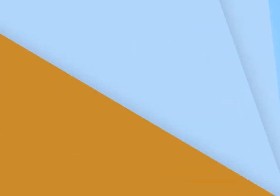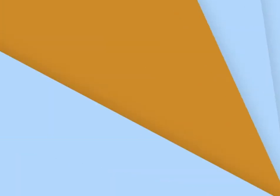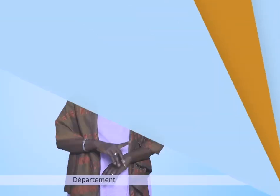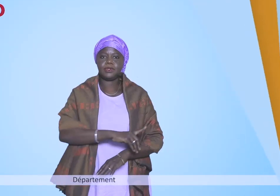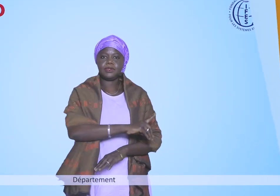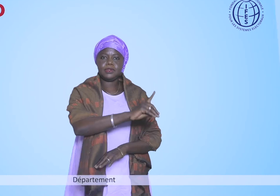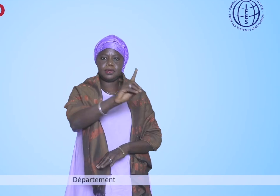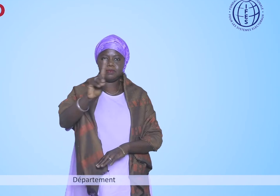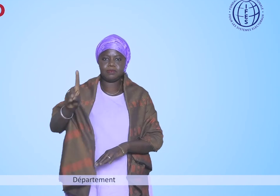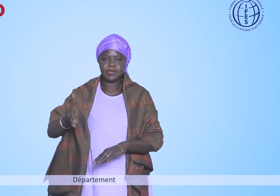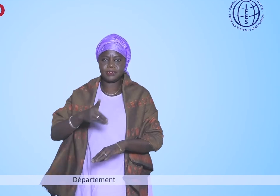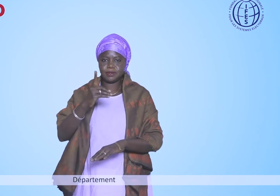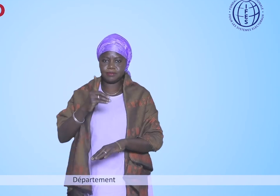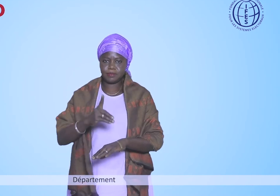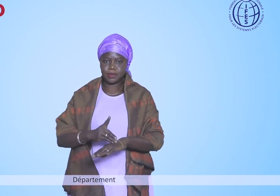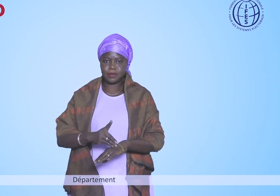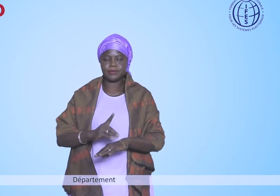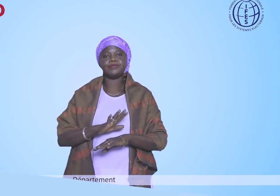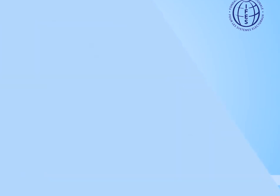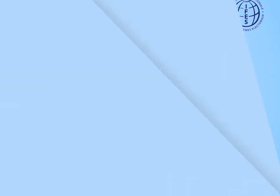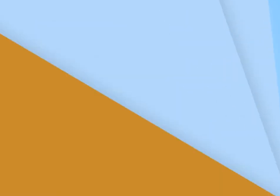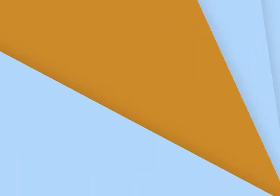Département Commune